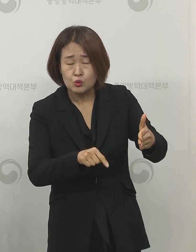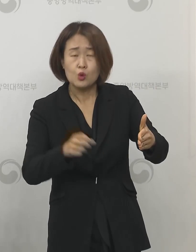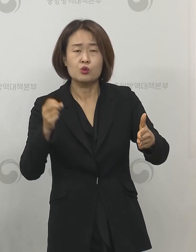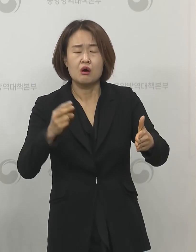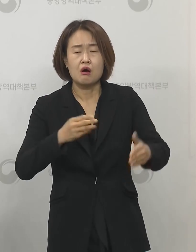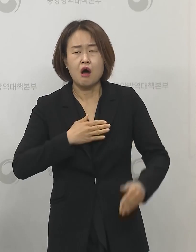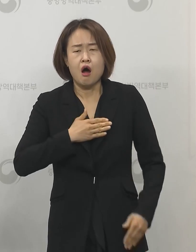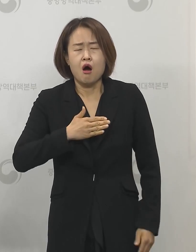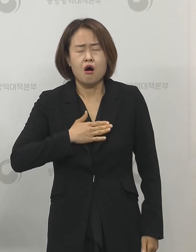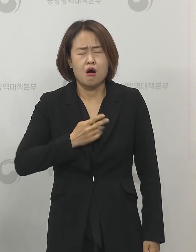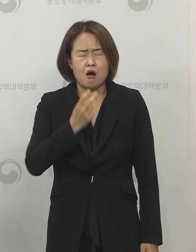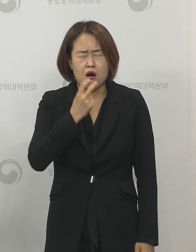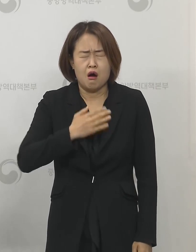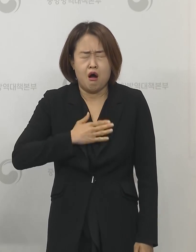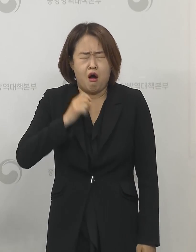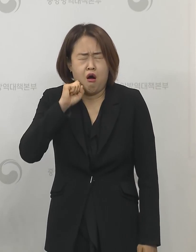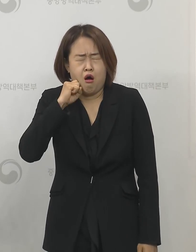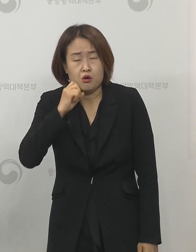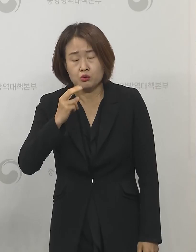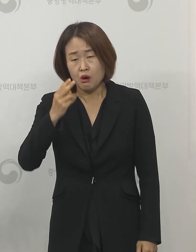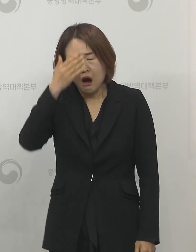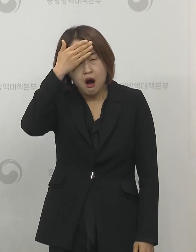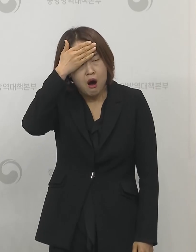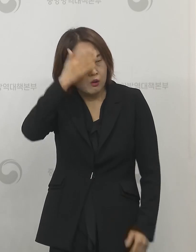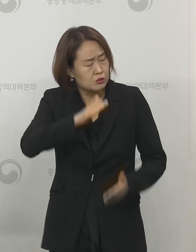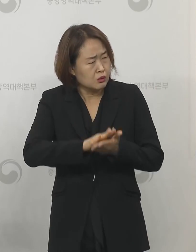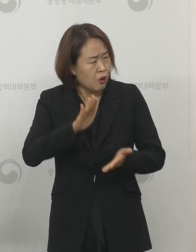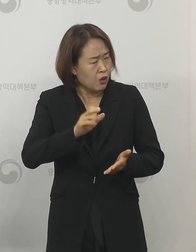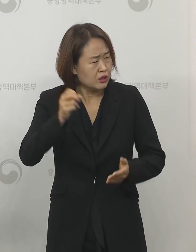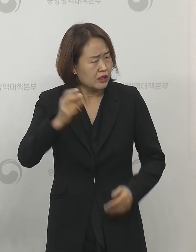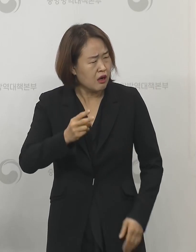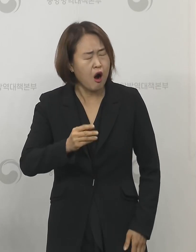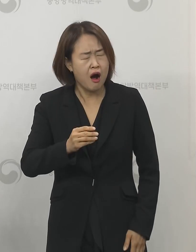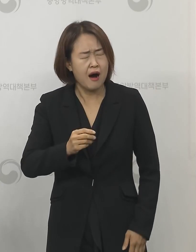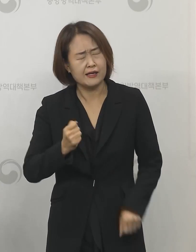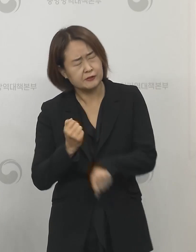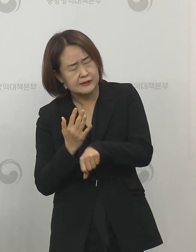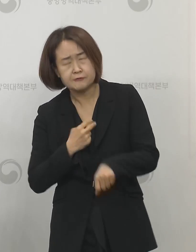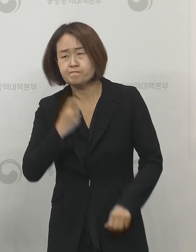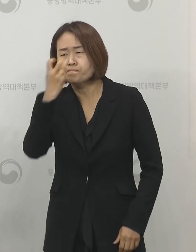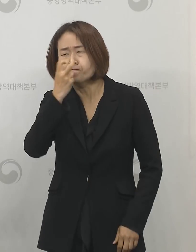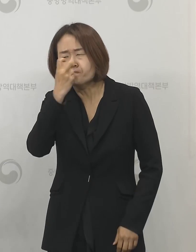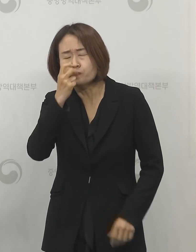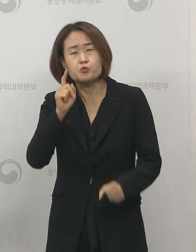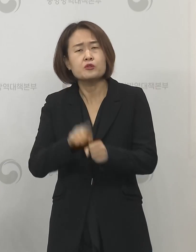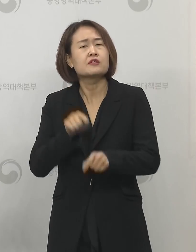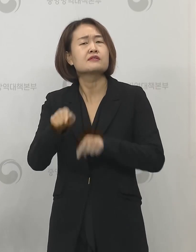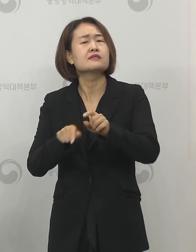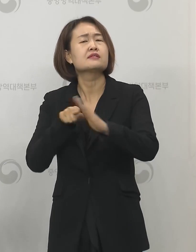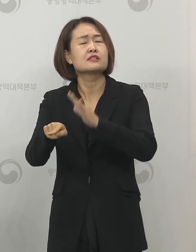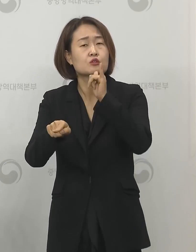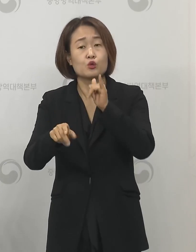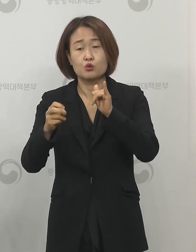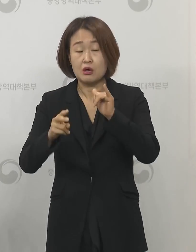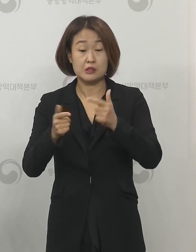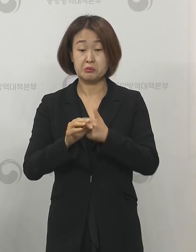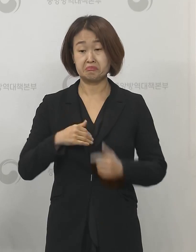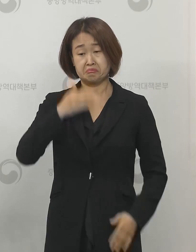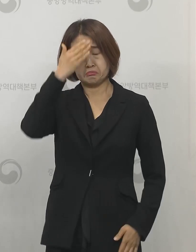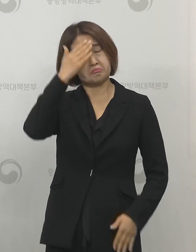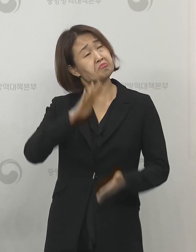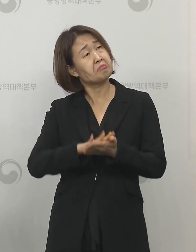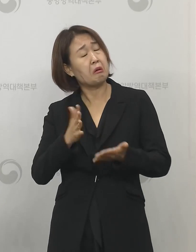호흡기 증상이나 발열 같은 게 생겨서 검사를 받는 비율이 좀 있고요 그리고 증상은 무증상이지만